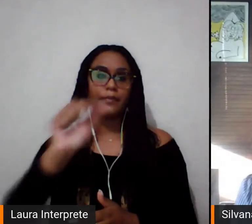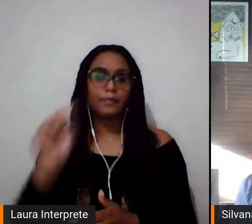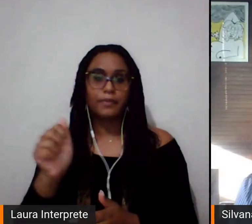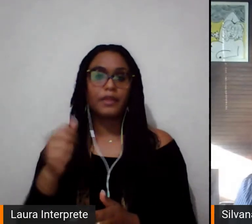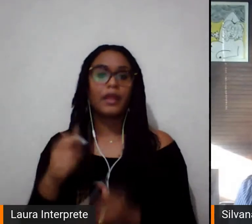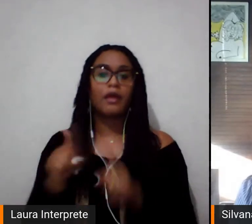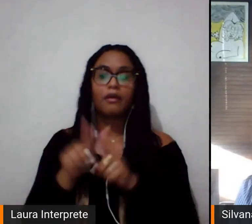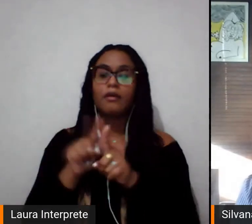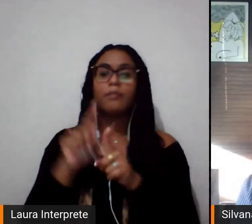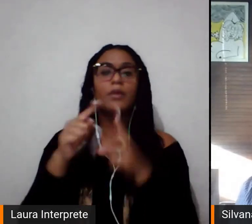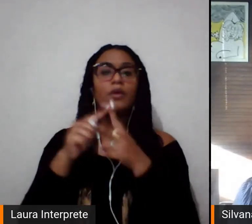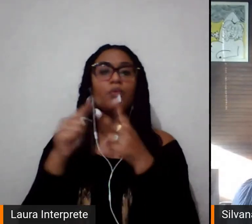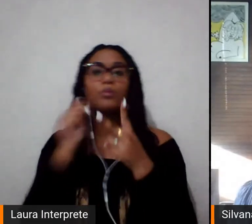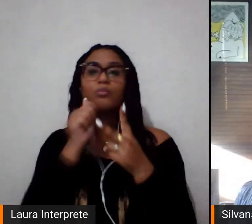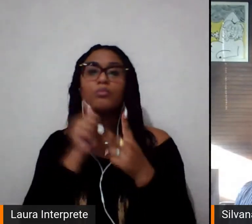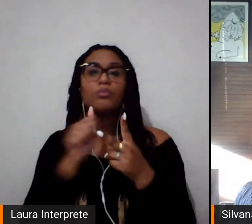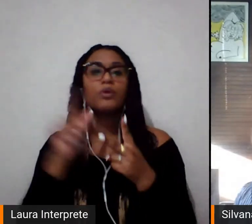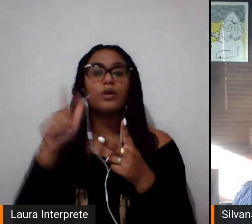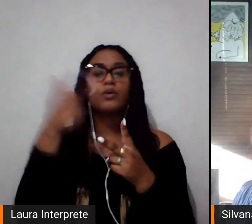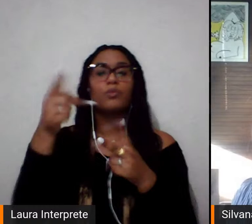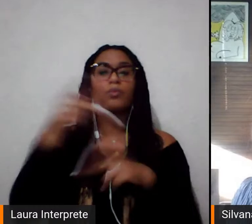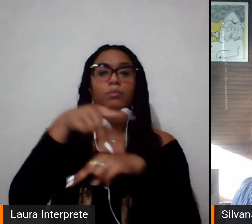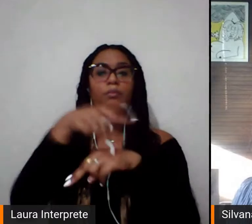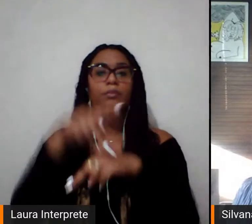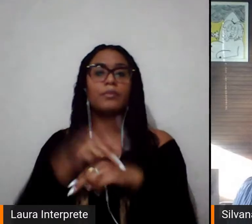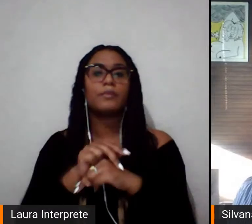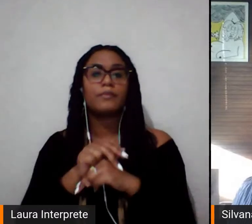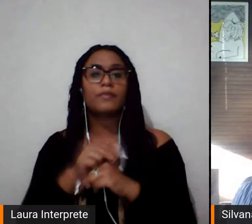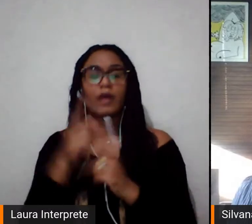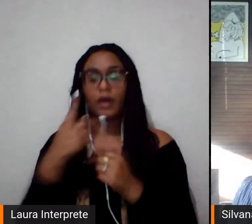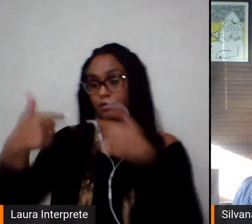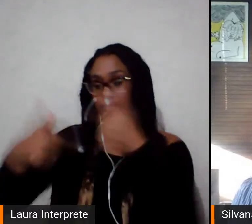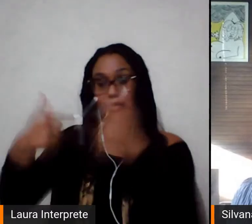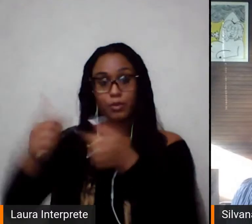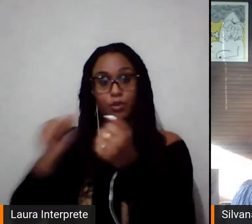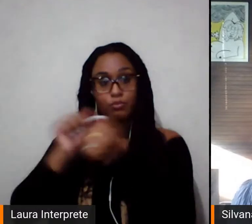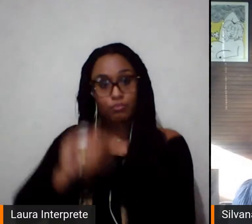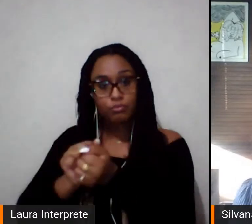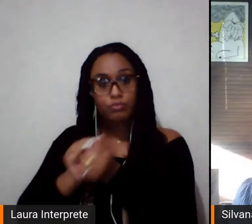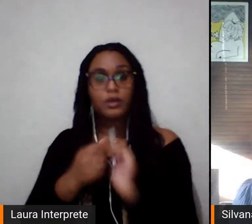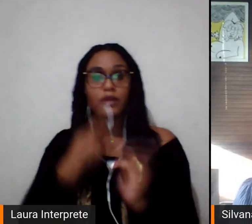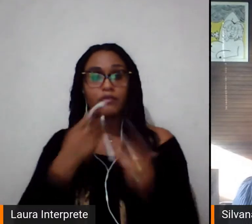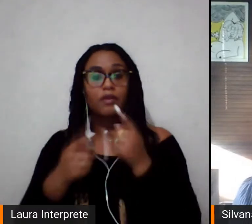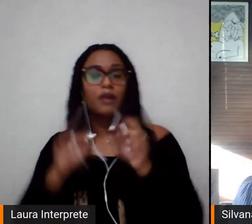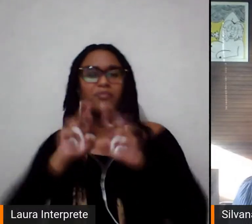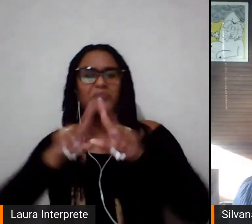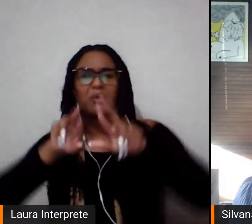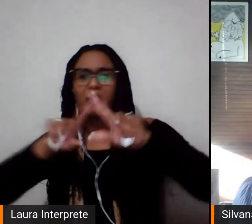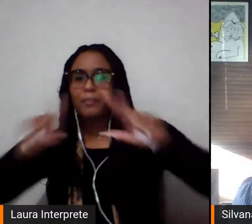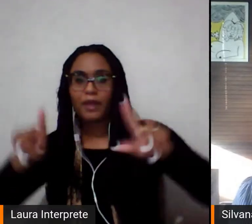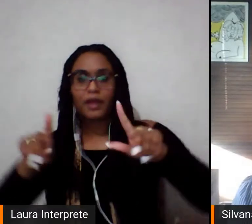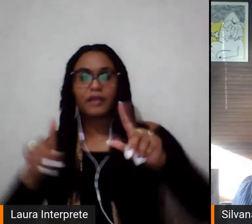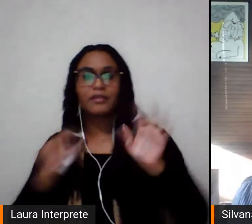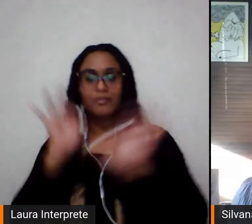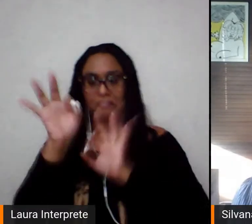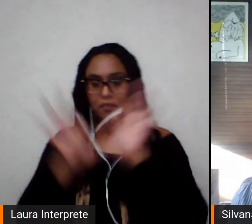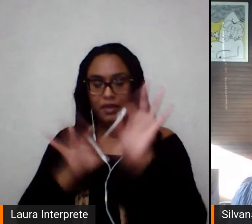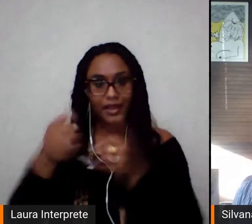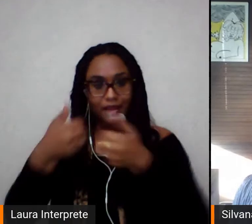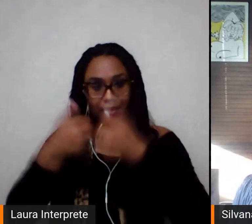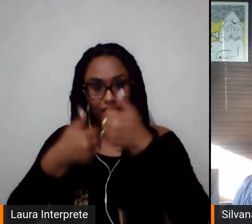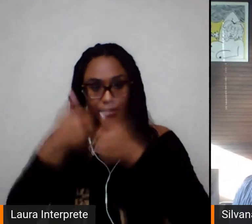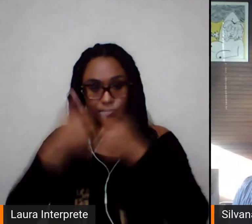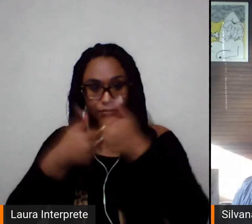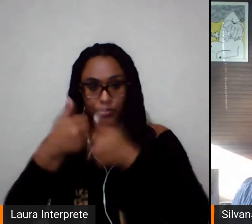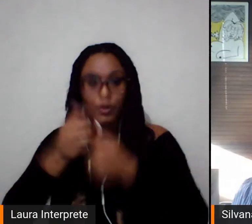Universidade de Buenos Aires, e que a gente fez uma série de eventos tematizando especificamente o futebol de mulheres, nos